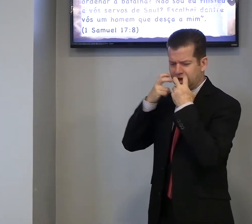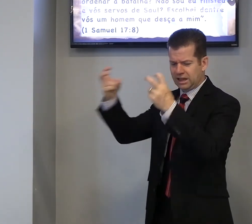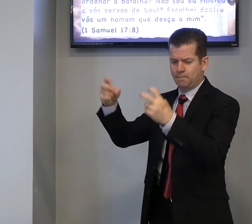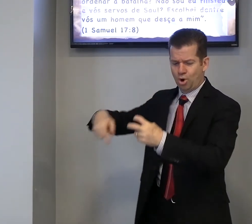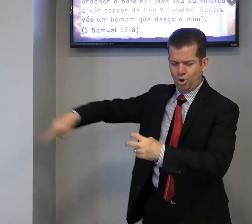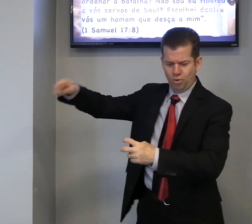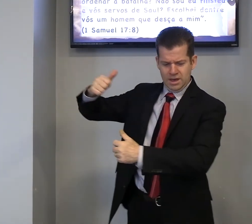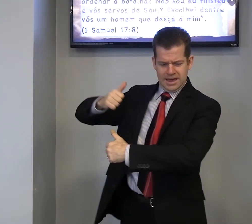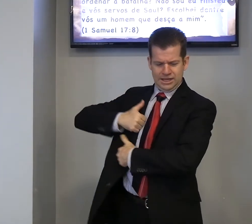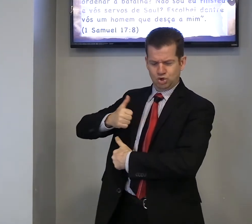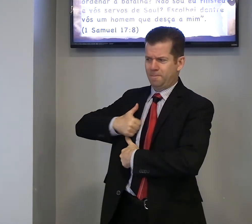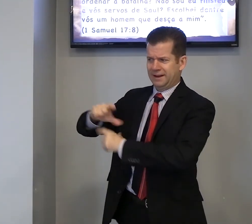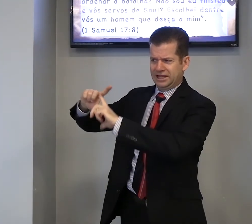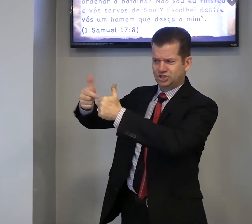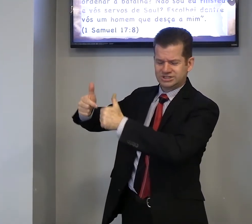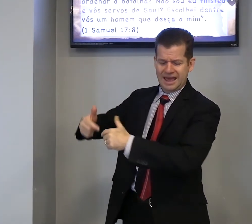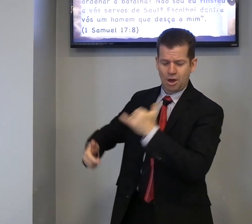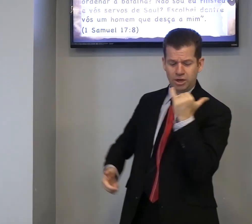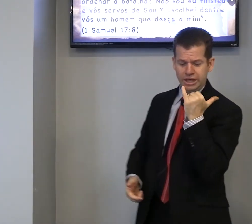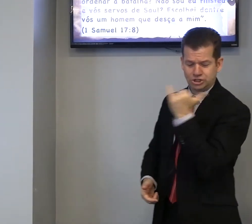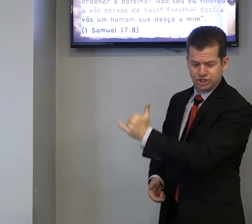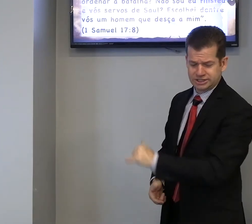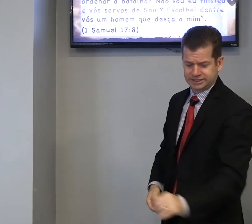Clamou, as companhias de Israel, e disse,